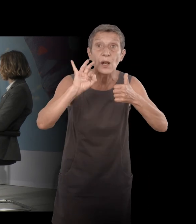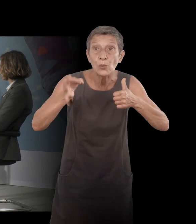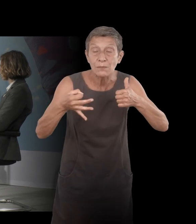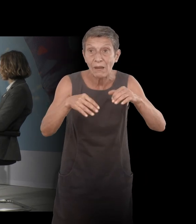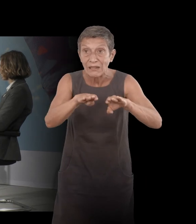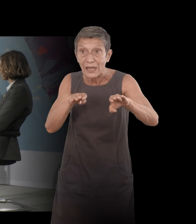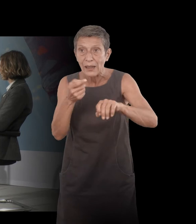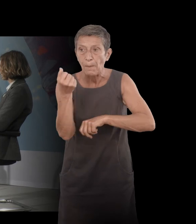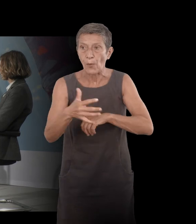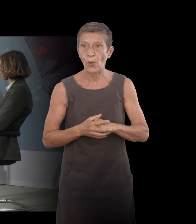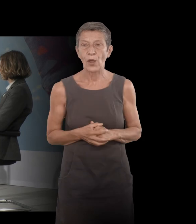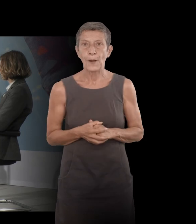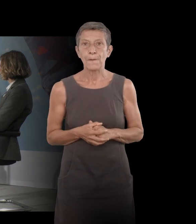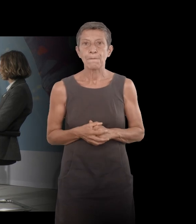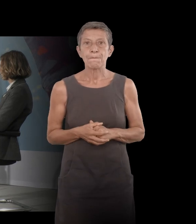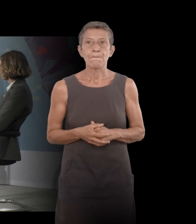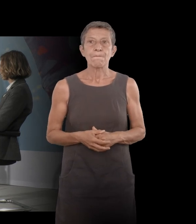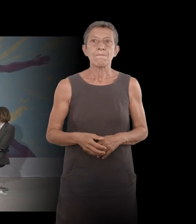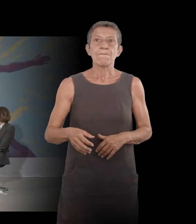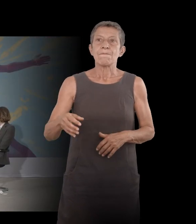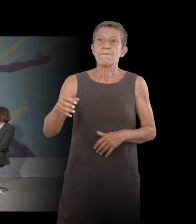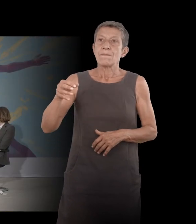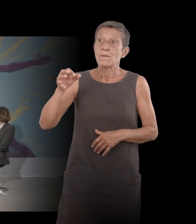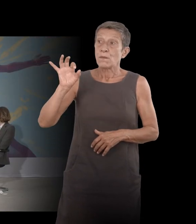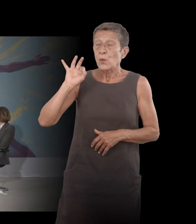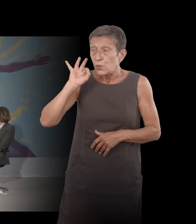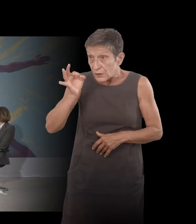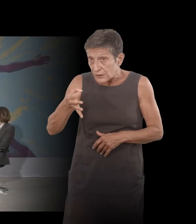des décalages presque en cascade